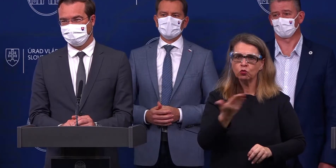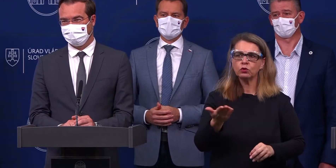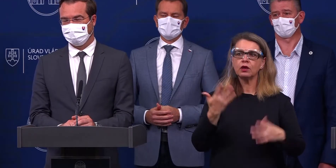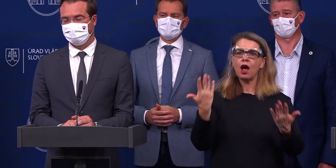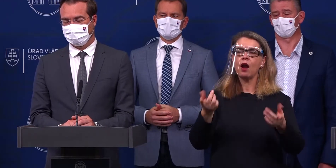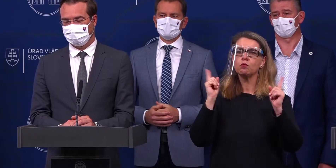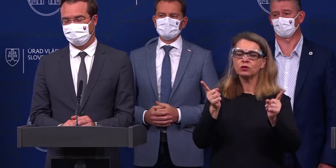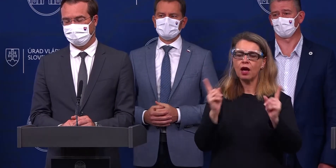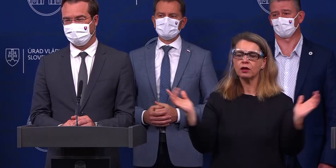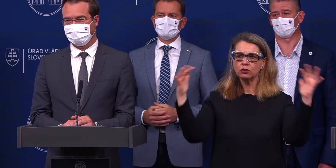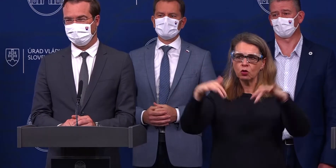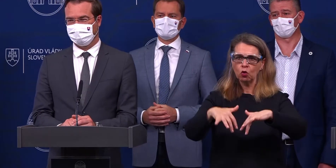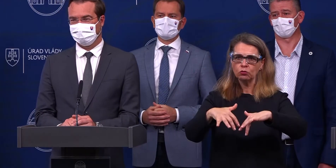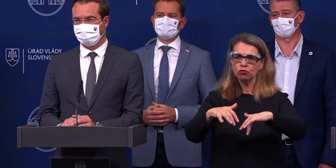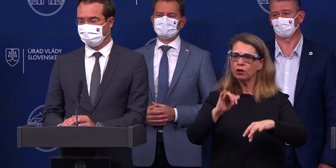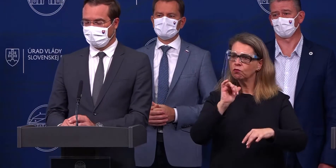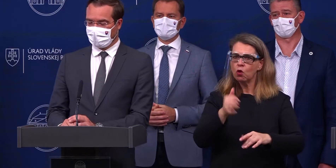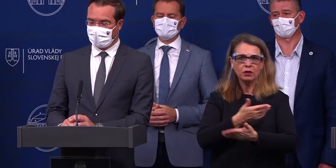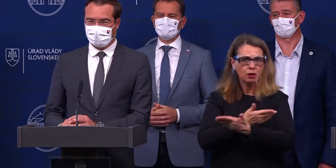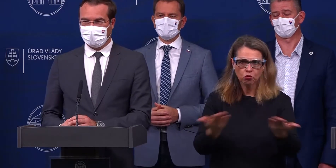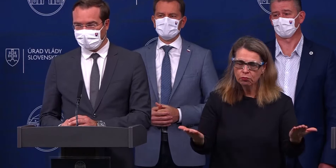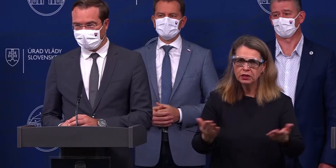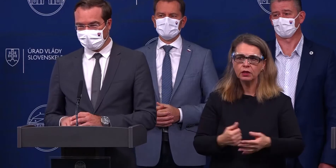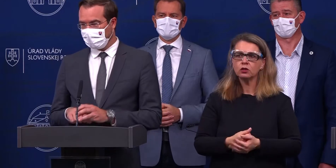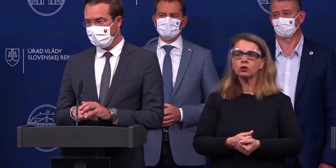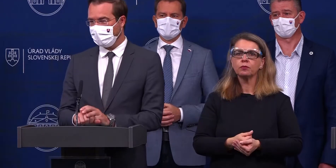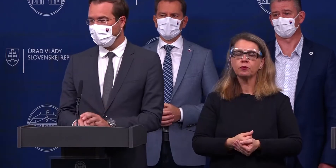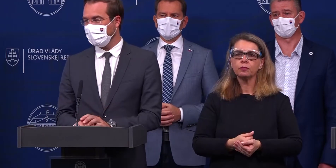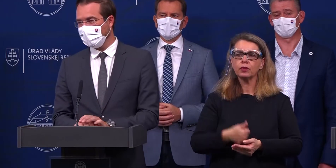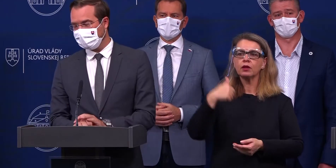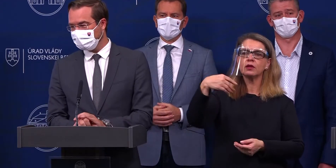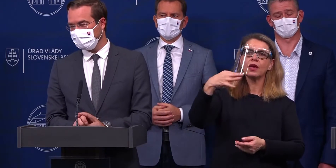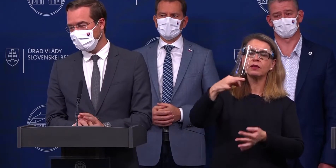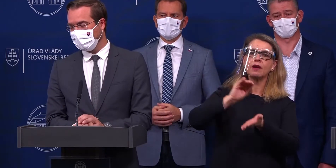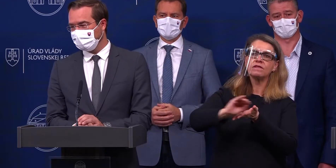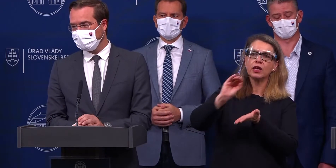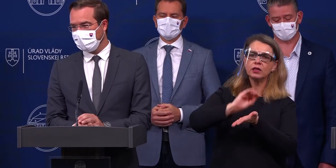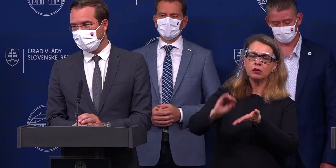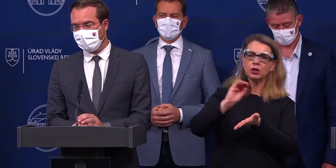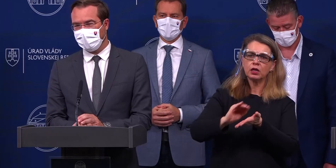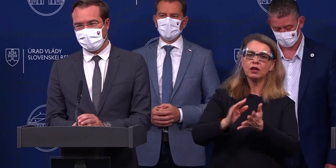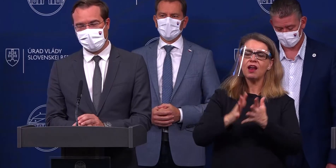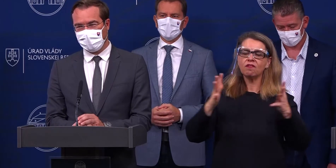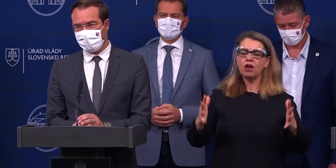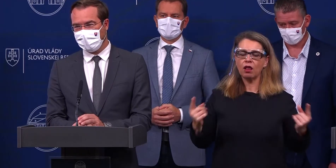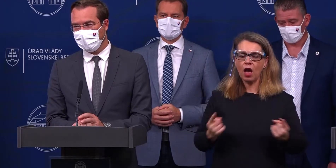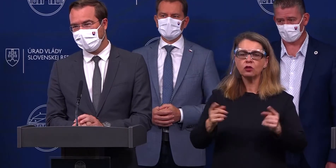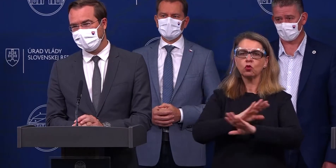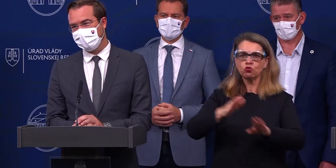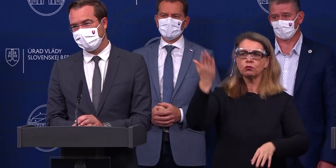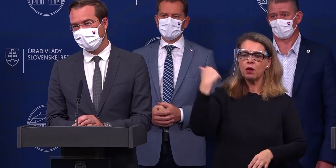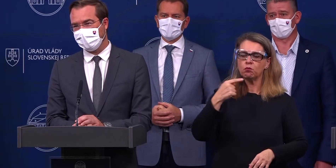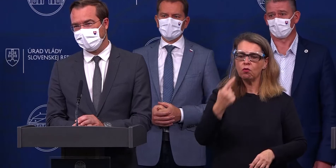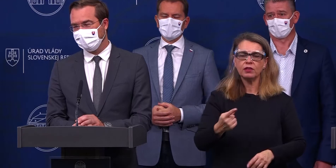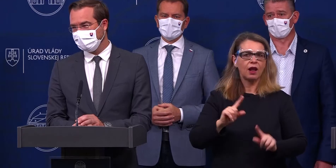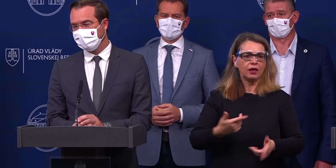zákaz hromaždňovia, či tam vôbec teda nemôže byť nikto. Ďakujem pekne. Jediné výnimky na hromadné podľa, čo sme povedali, iné